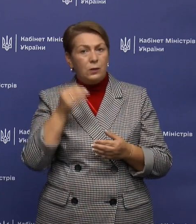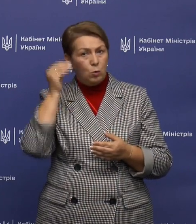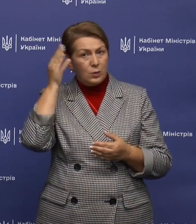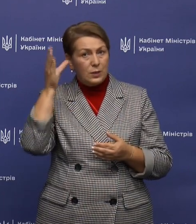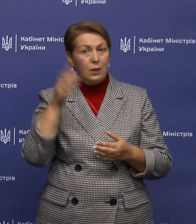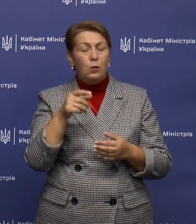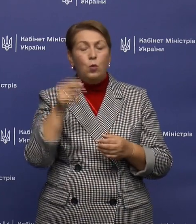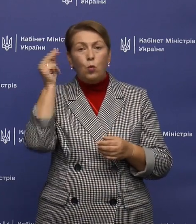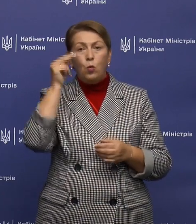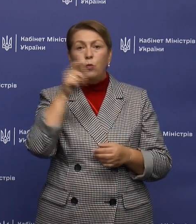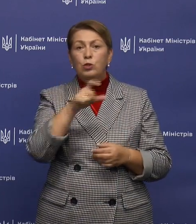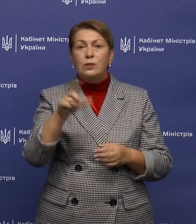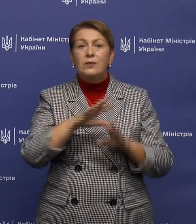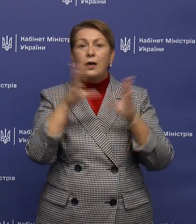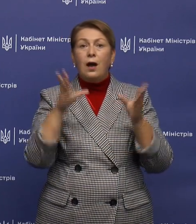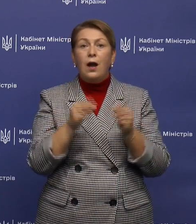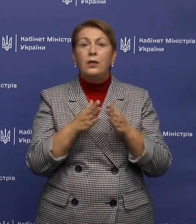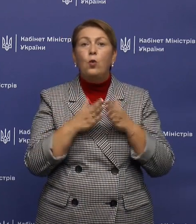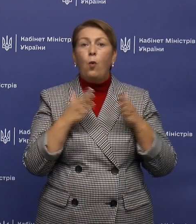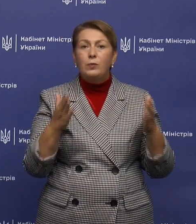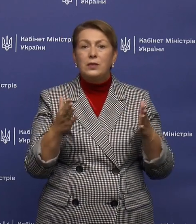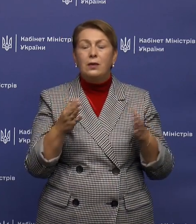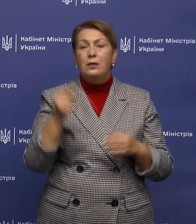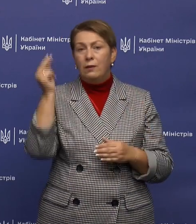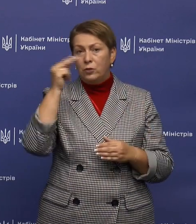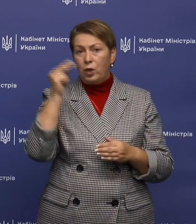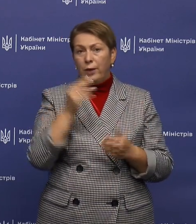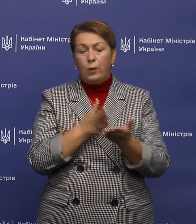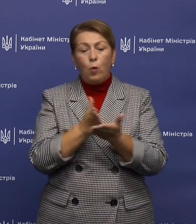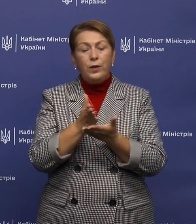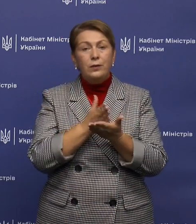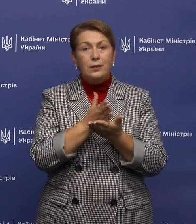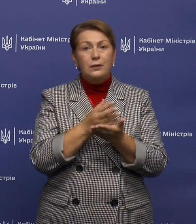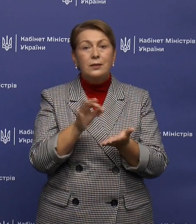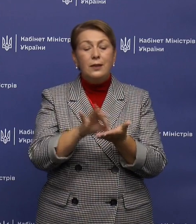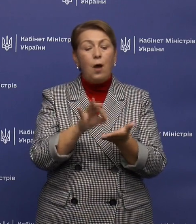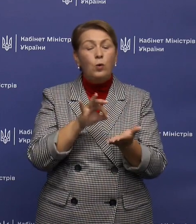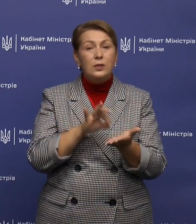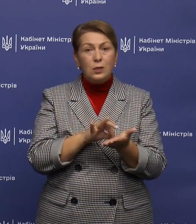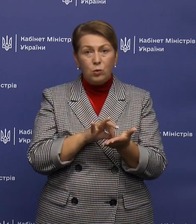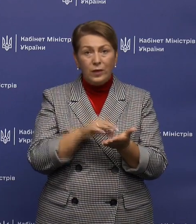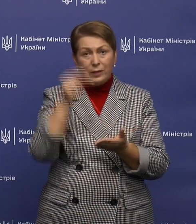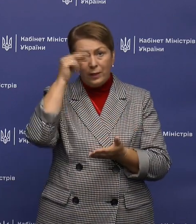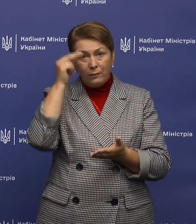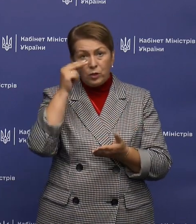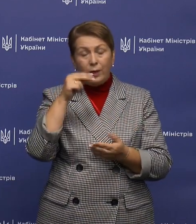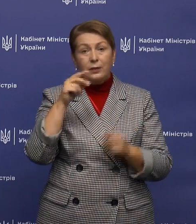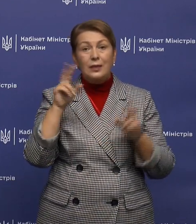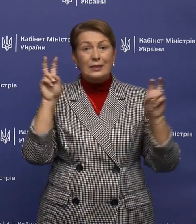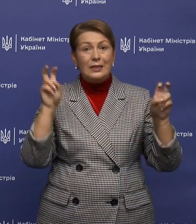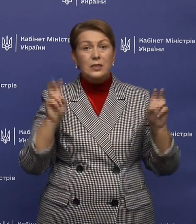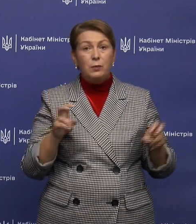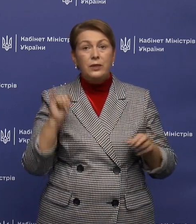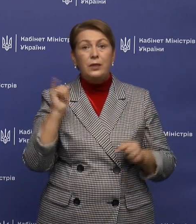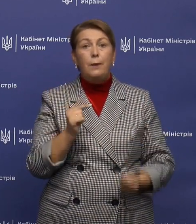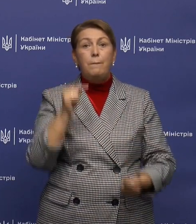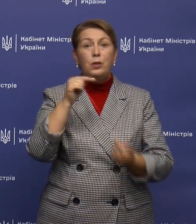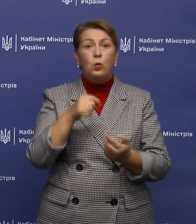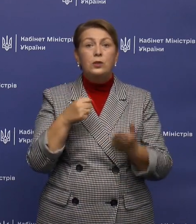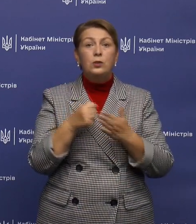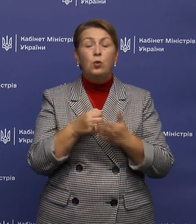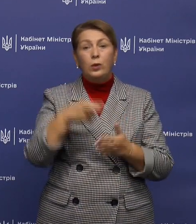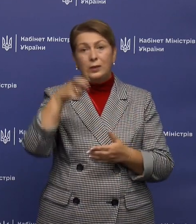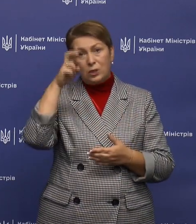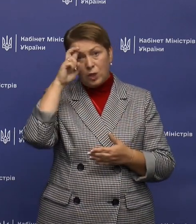загальний обсяг навчального навантаження, орієнтири для оцінювання навчальних дисциплін і підходи до державної підсумкової